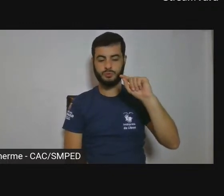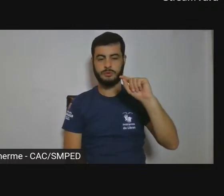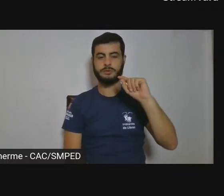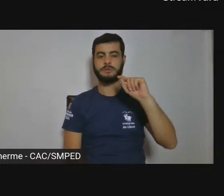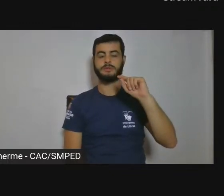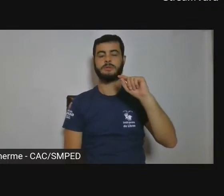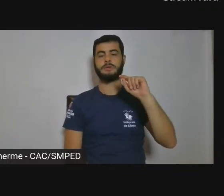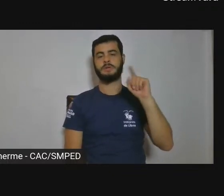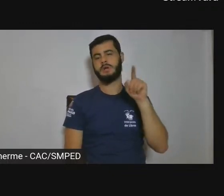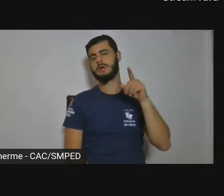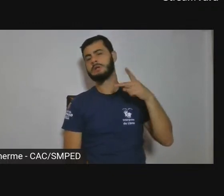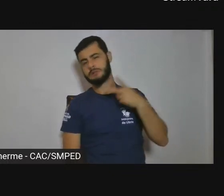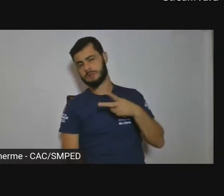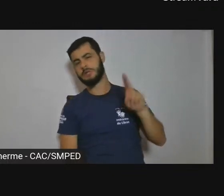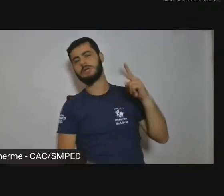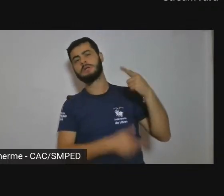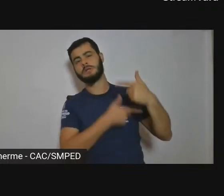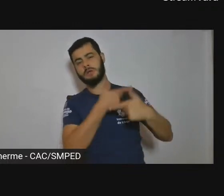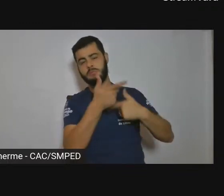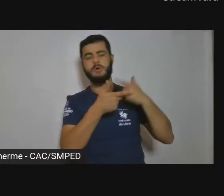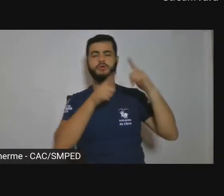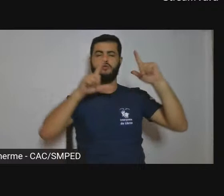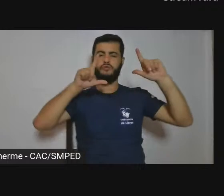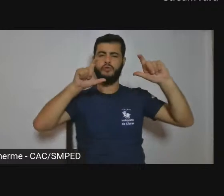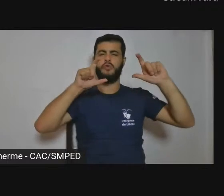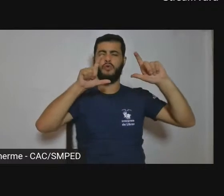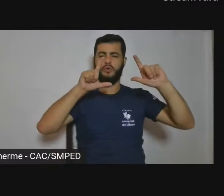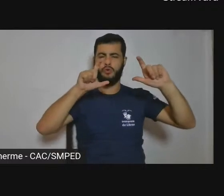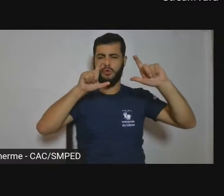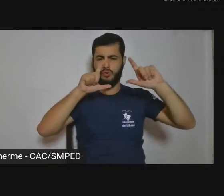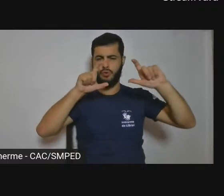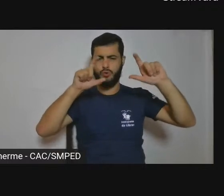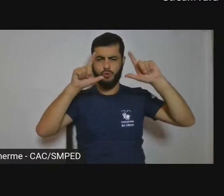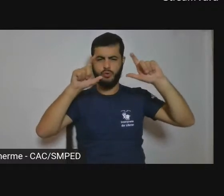fotográfico está sempre sendo de camadas, de informações